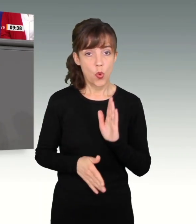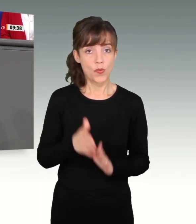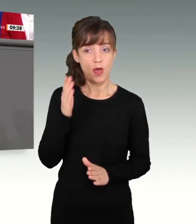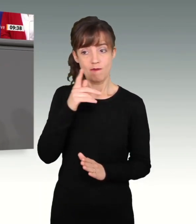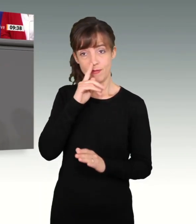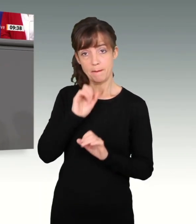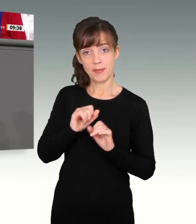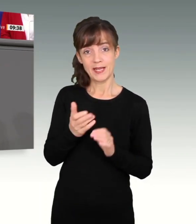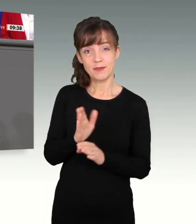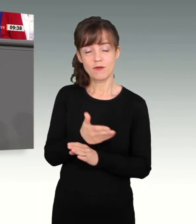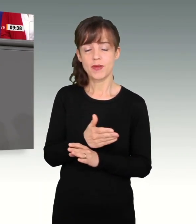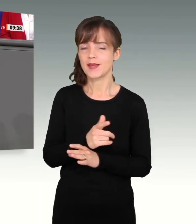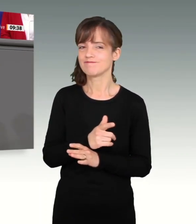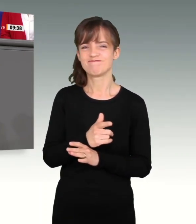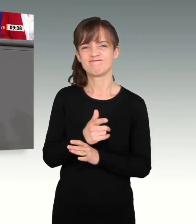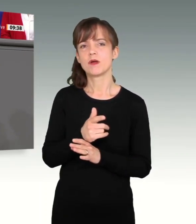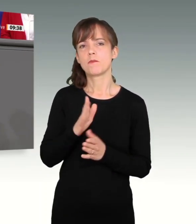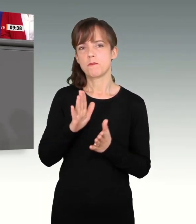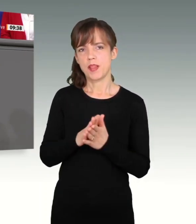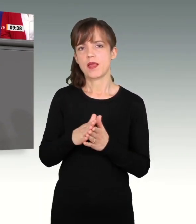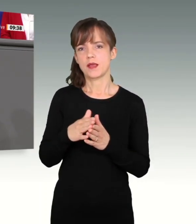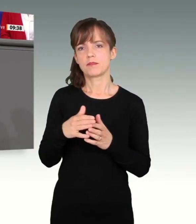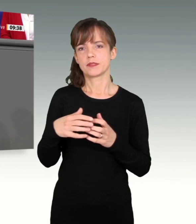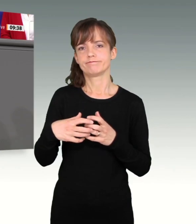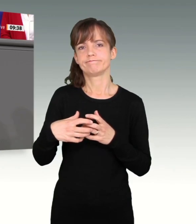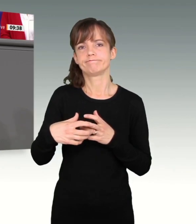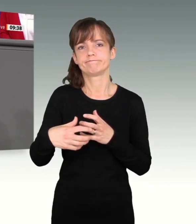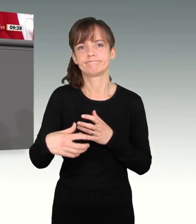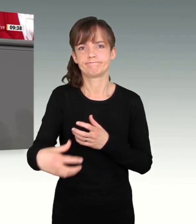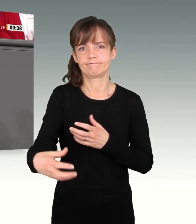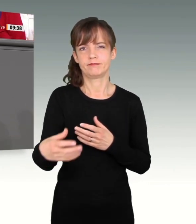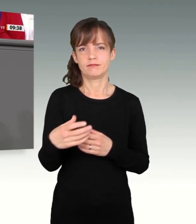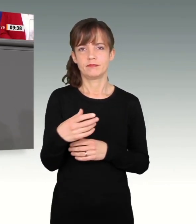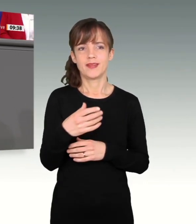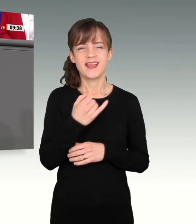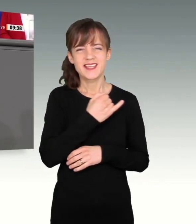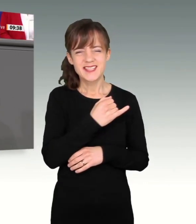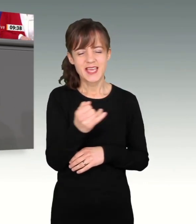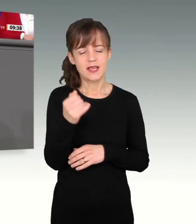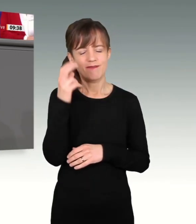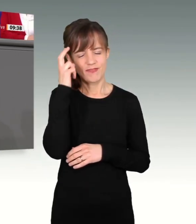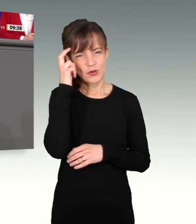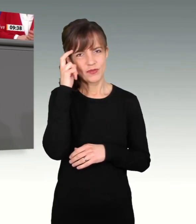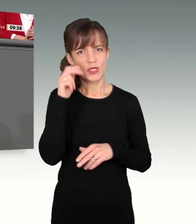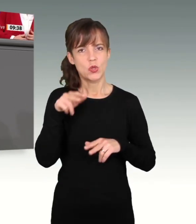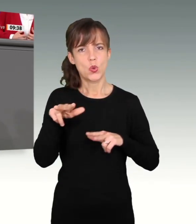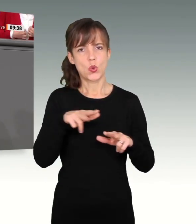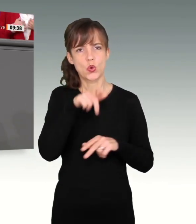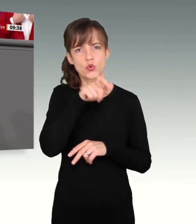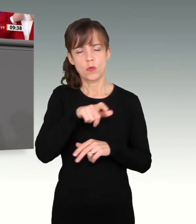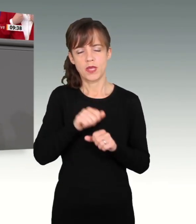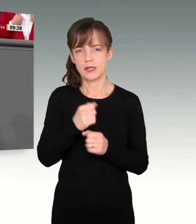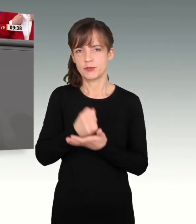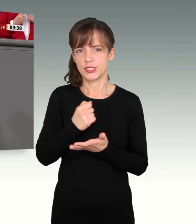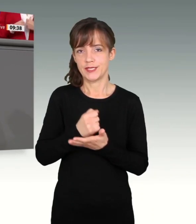überwunden ist. Die werden länger andauern. Und jeder vernünftige Ökonom, jede vernünftige Ökonomin wird Ihnen bestätigen, dass